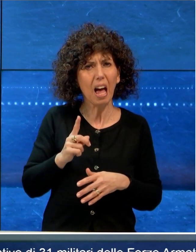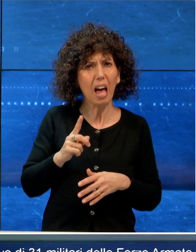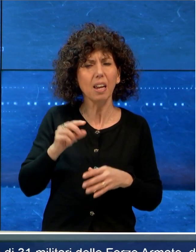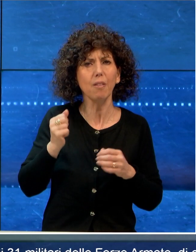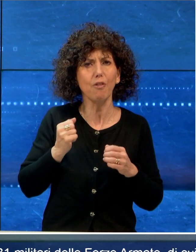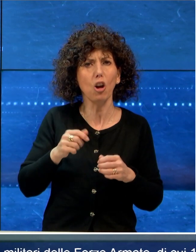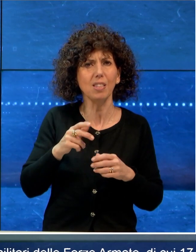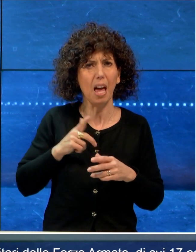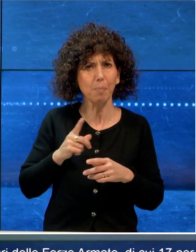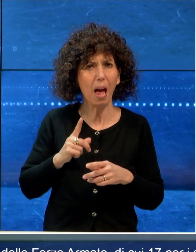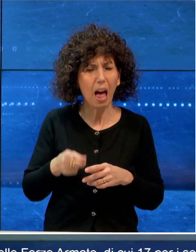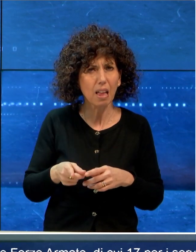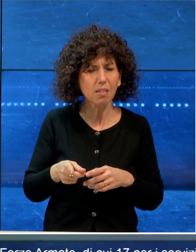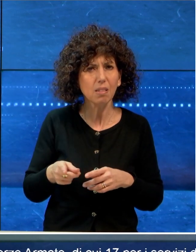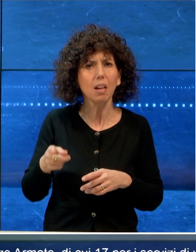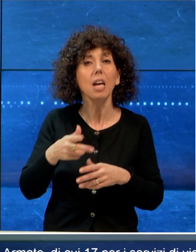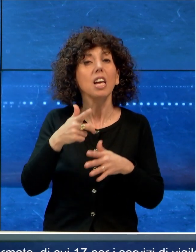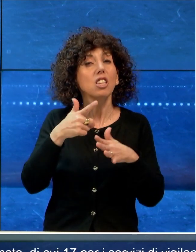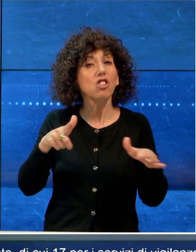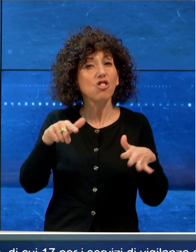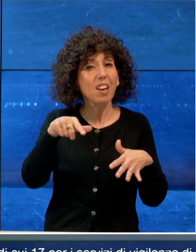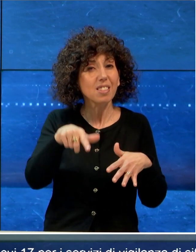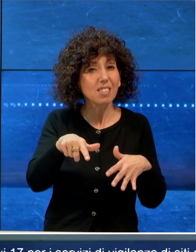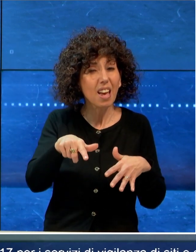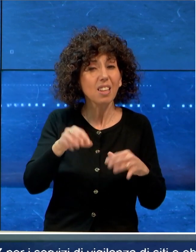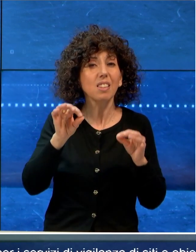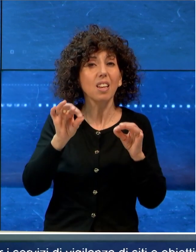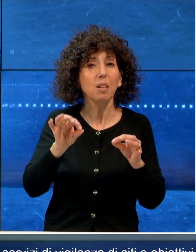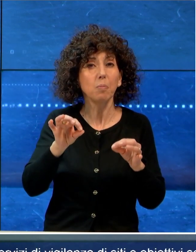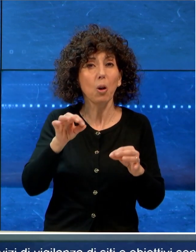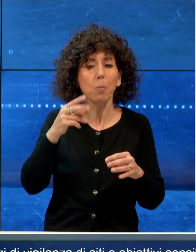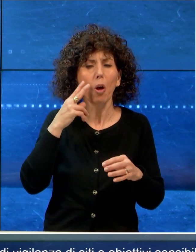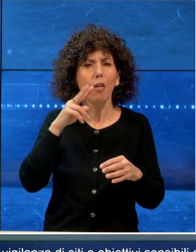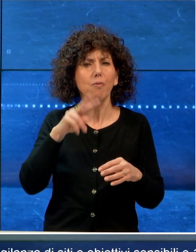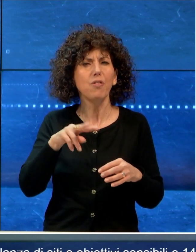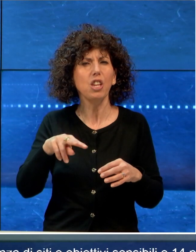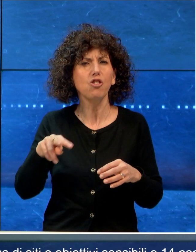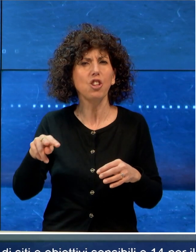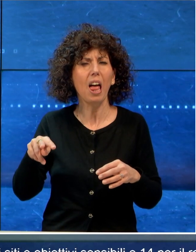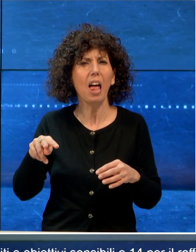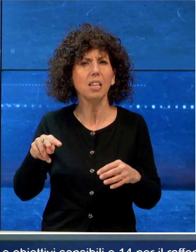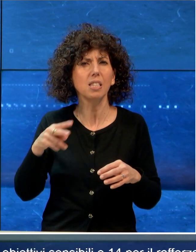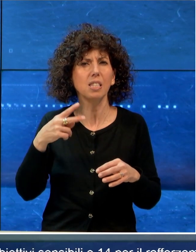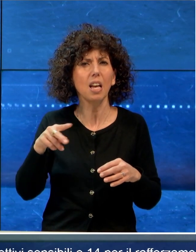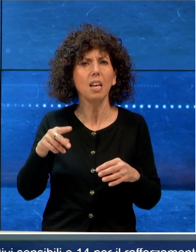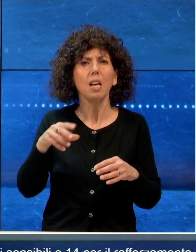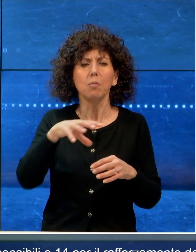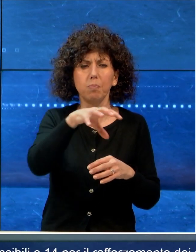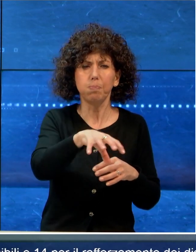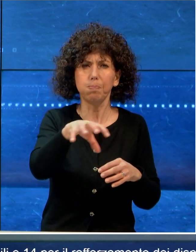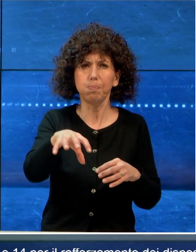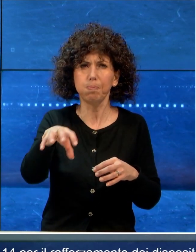Armate, di cui 17 per i servizi di vigilanza di siti e